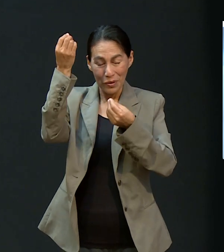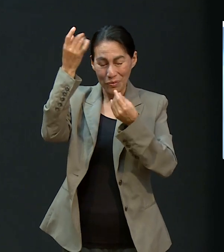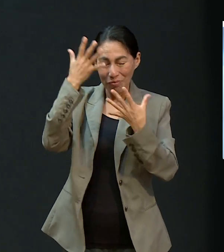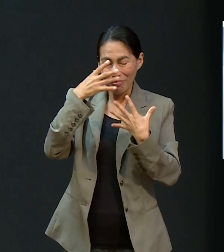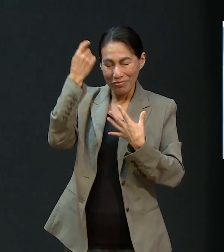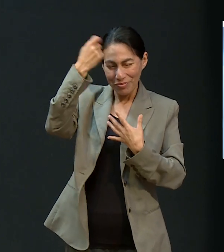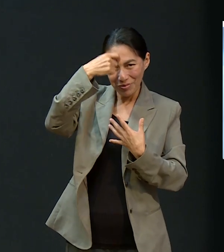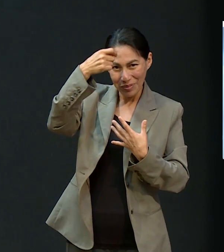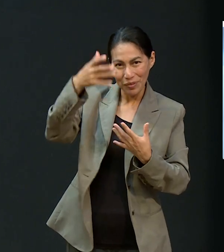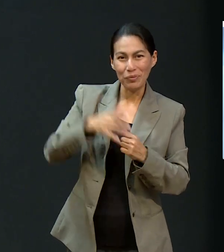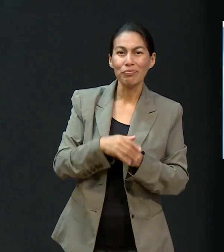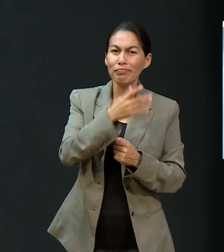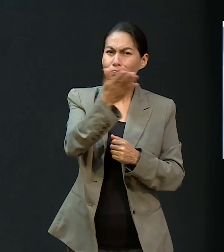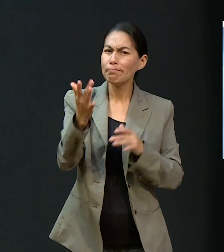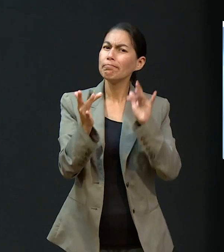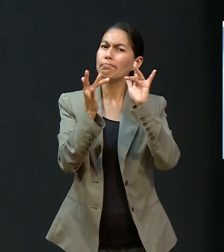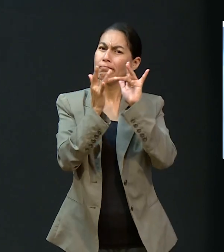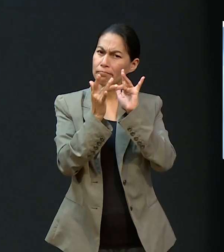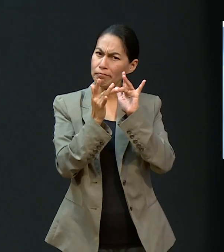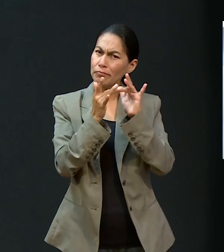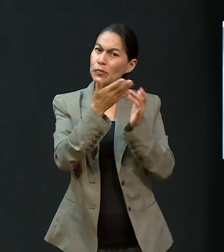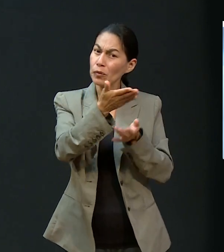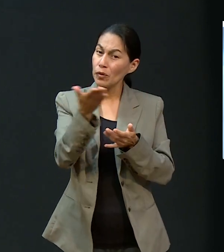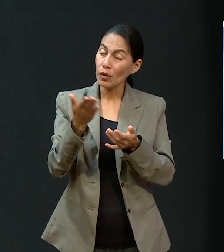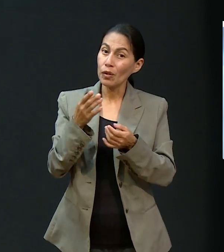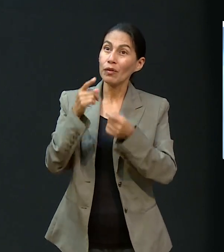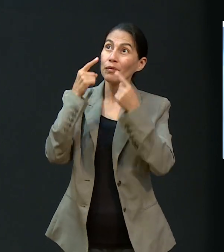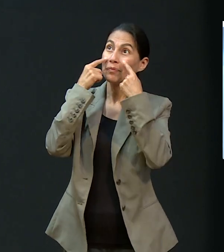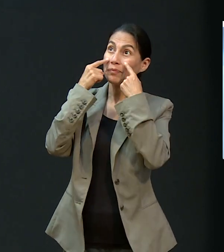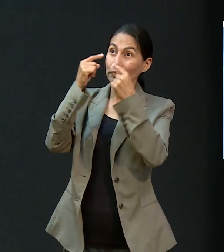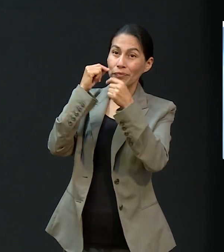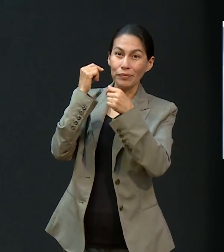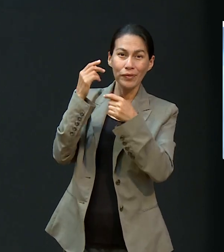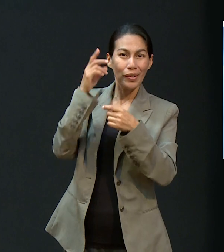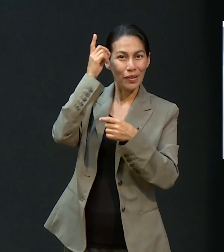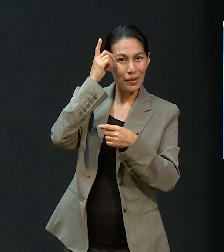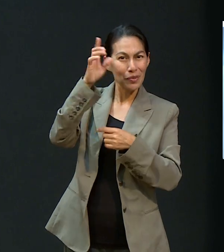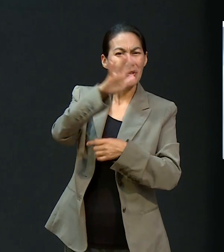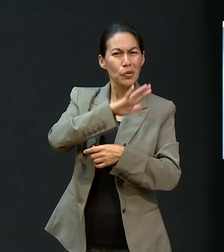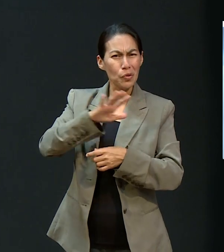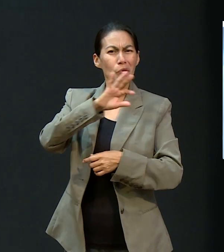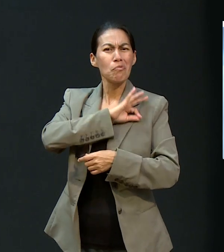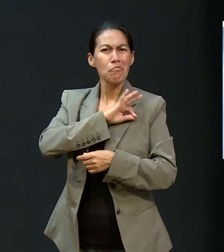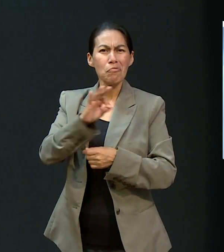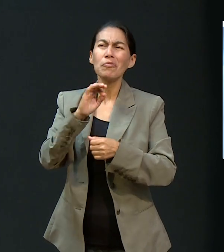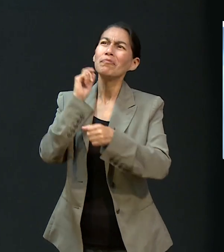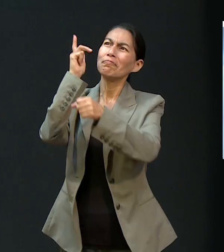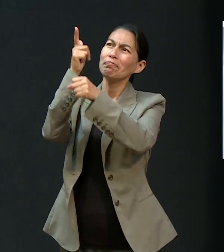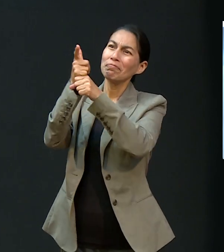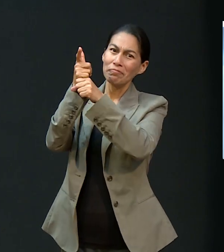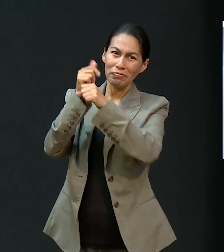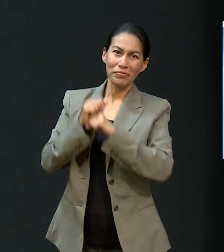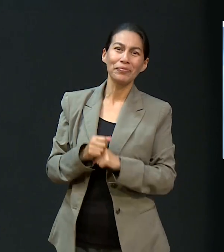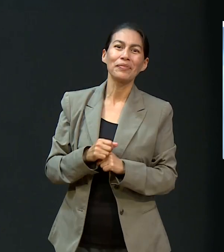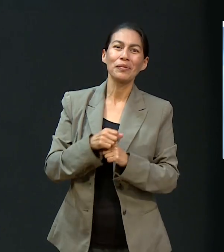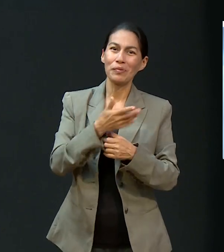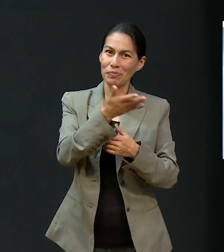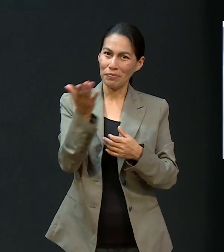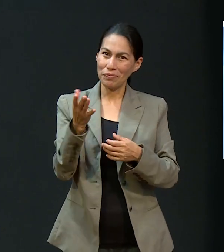testimonios. Quédate con nosotros para que descubras al Dios de lo imposible. Tu Dios, mi